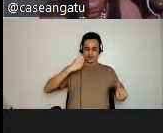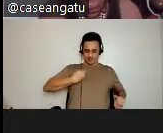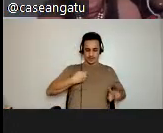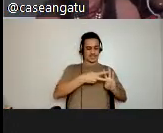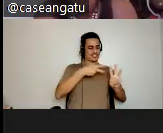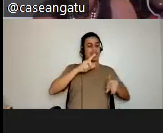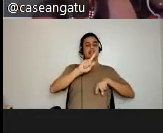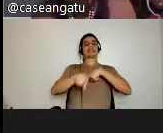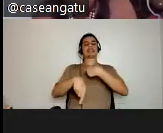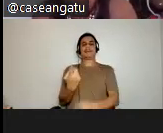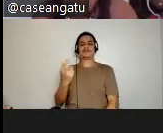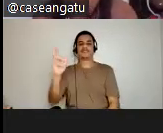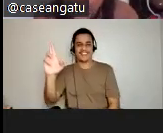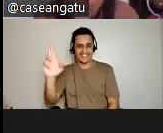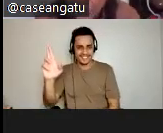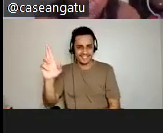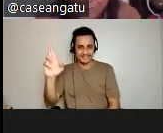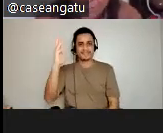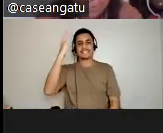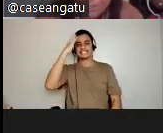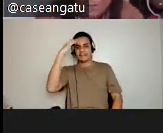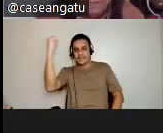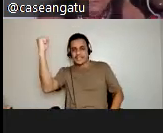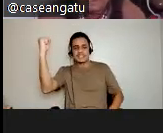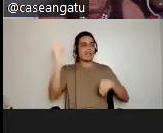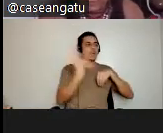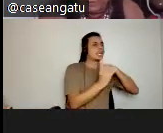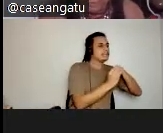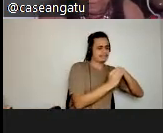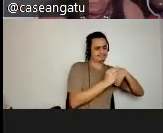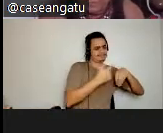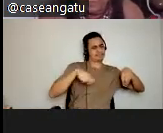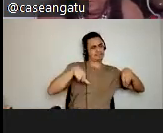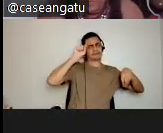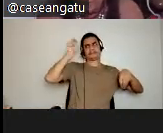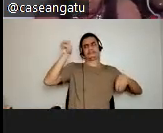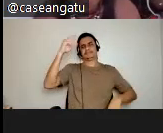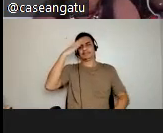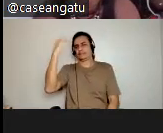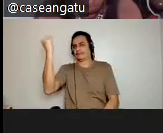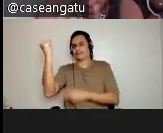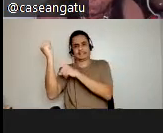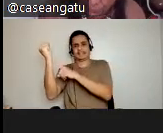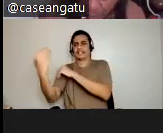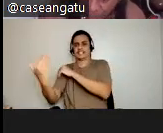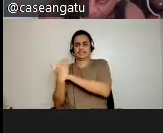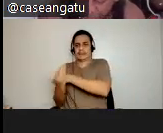sabedoria e o conhecimento, eu fico com a sabedoria. É a sabedoria que é a base. Entre a história e memória, eu fico com a memória,